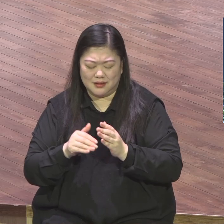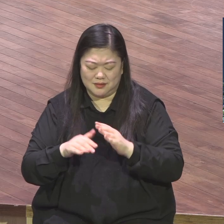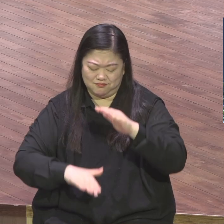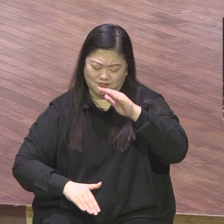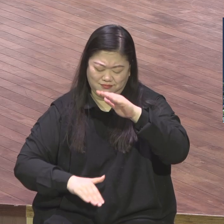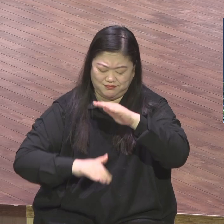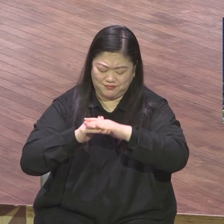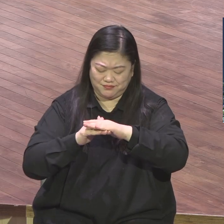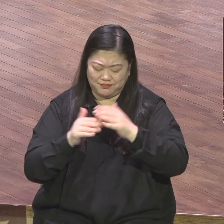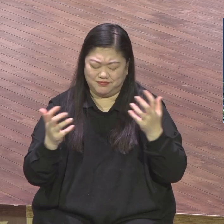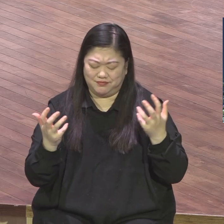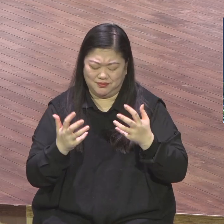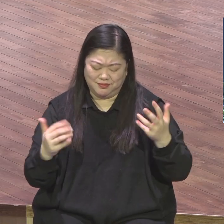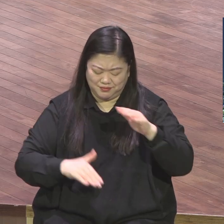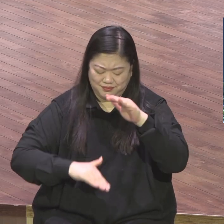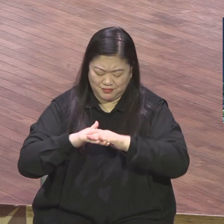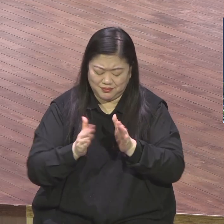아멘 아멘